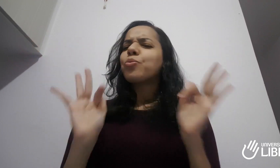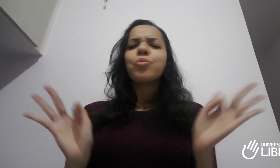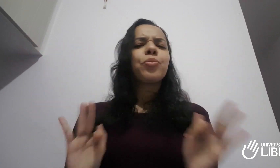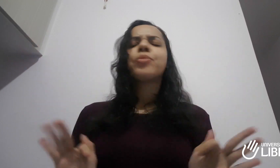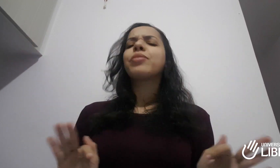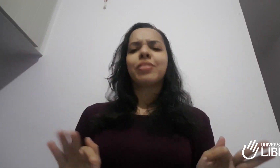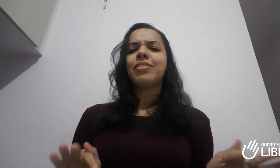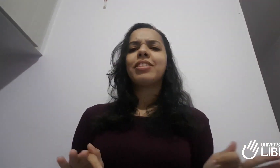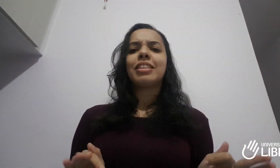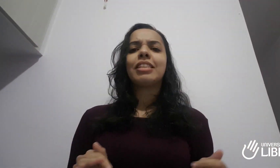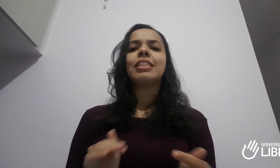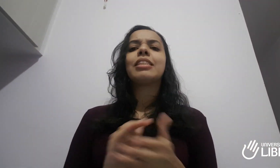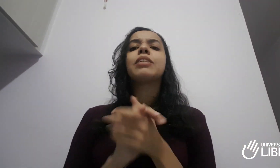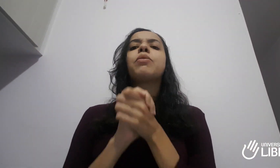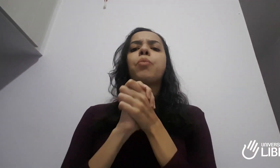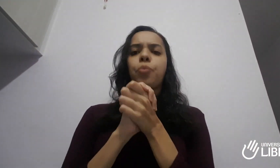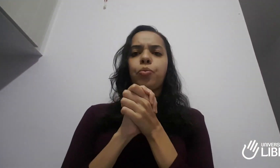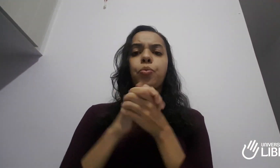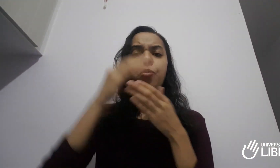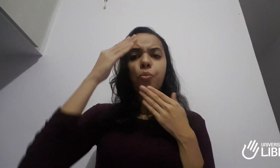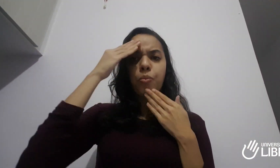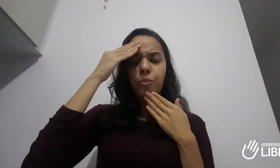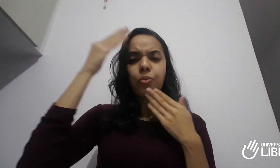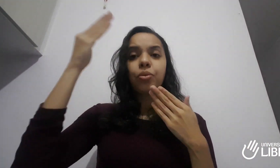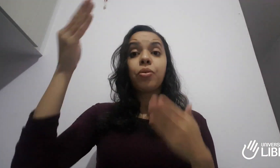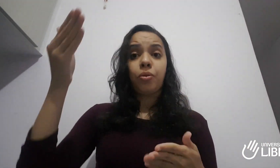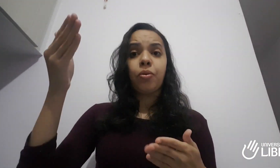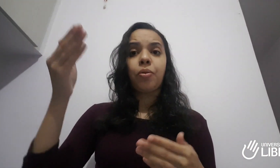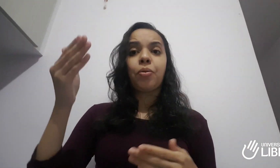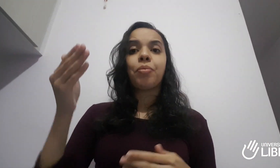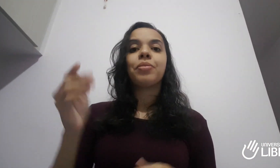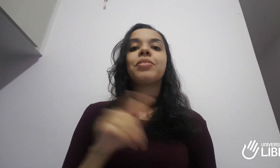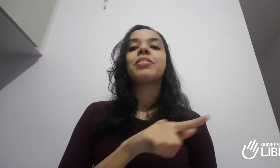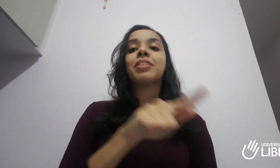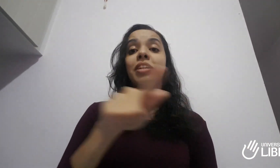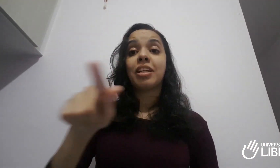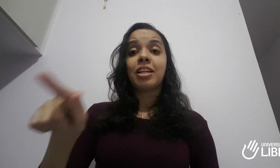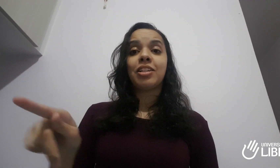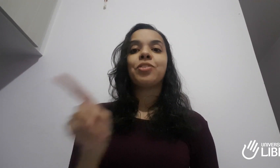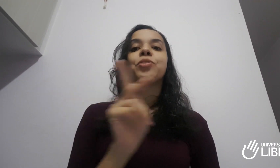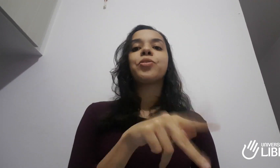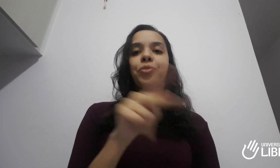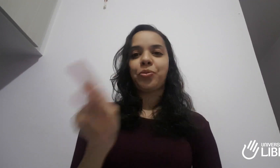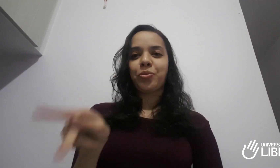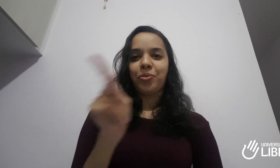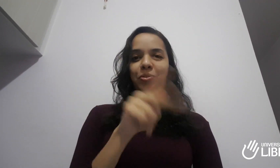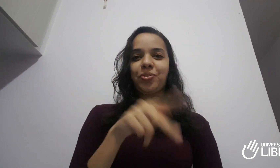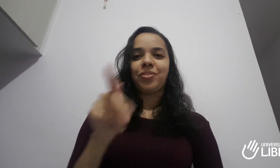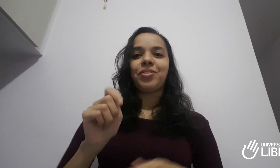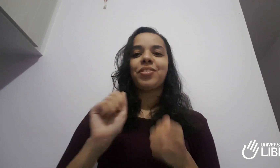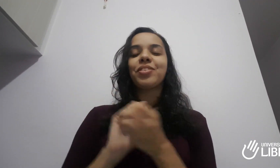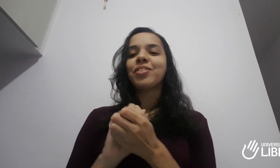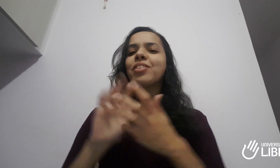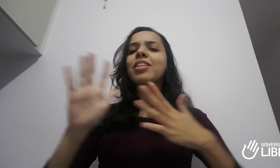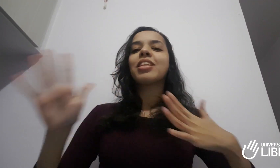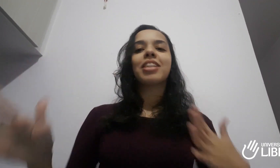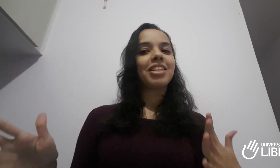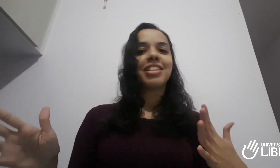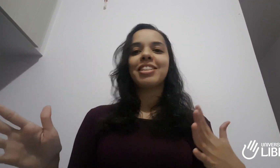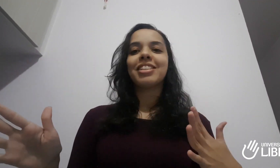muito, muito, muito bom e me deixava muito feliz. Era uma satisfação enorme estar aprendendo a Libras de verdade. Então,